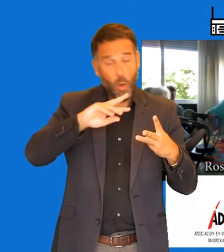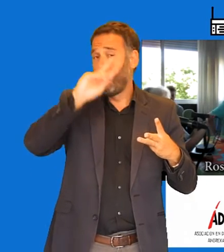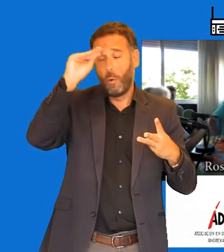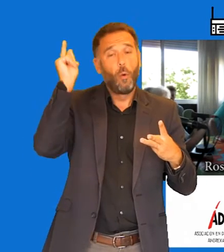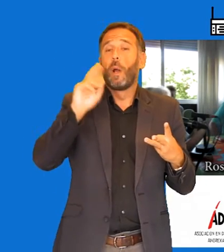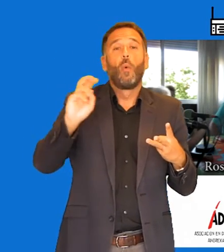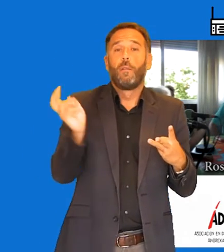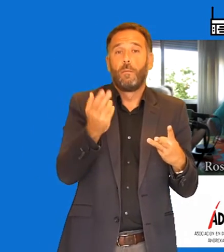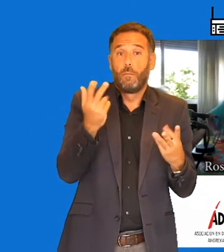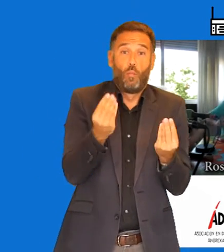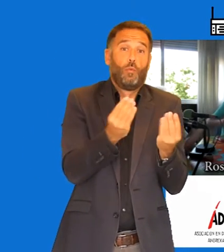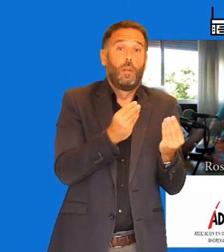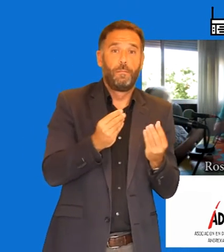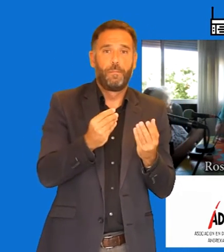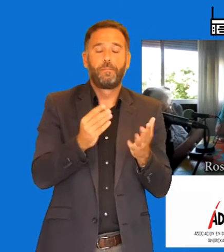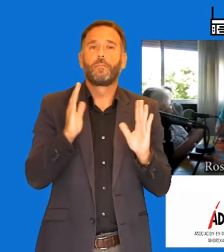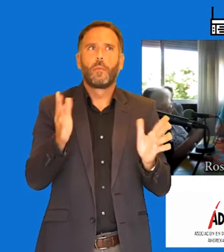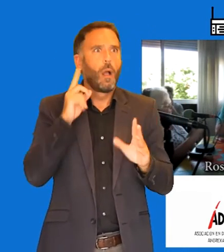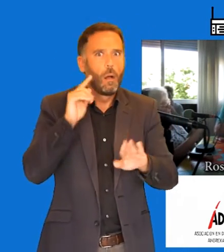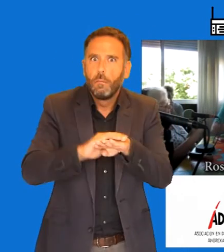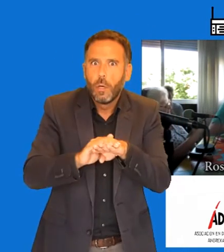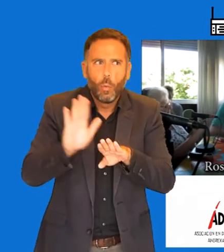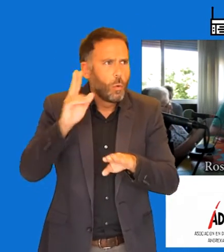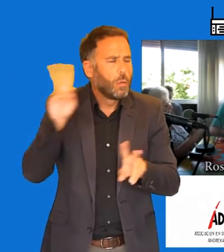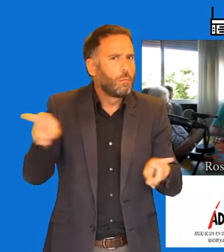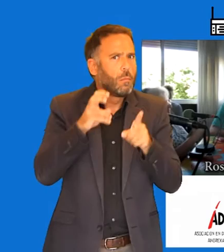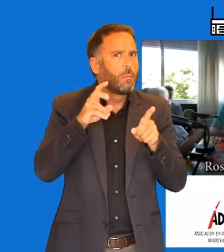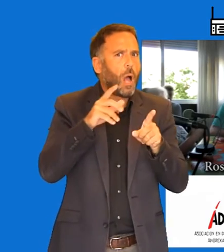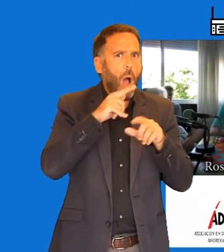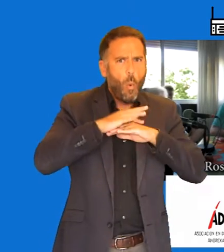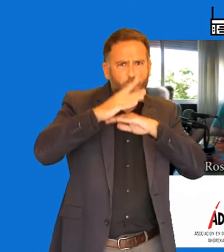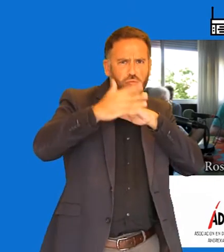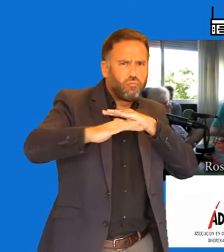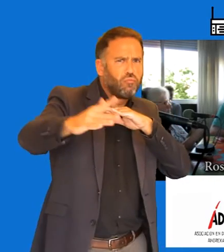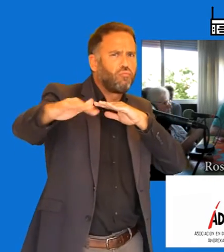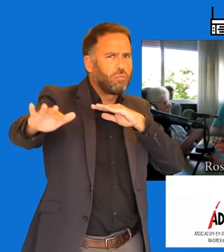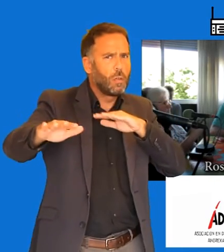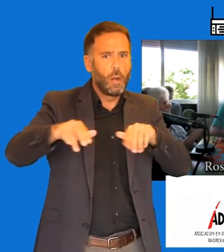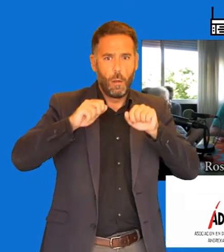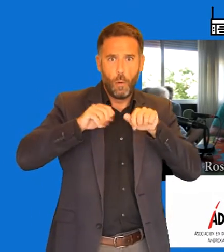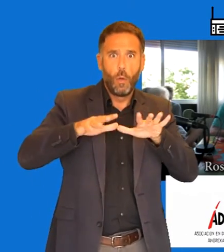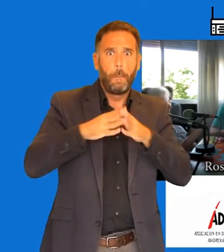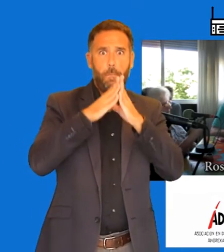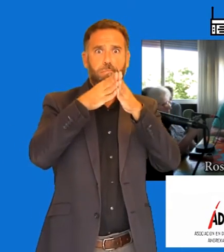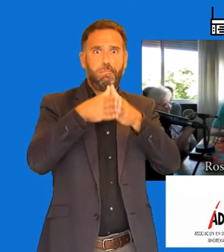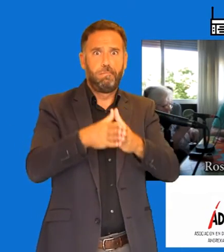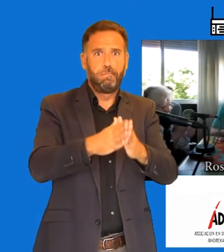porque son tantas. Claro. Un momento, Rosa, que viene. Espérate, que te vas a mojar, creo, ¿eh? Espérate que te diga la mensaje de semana.